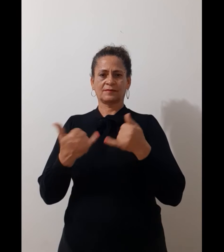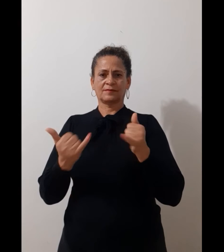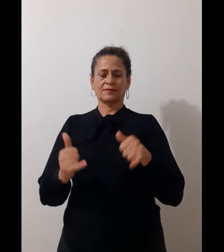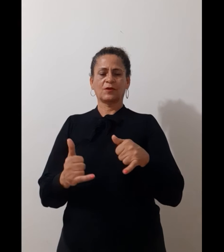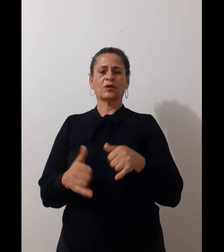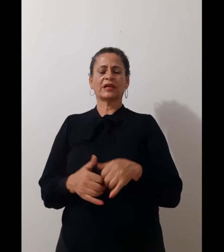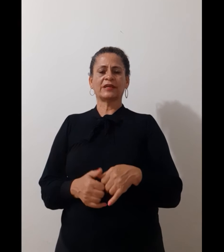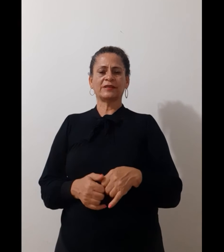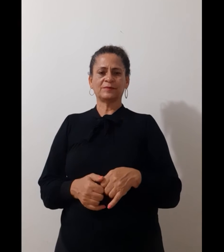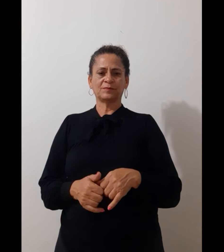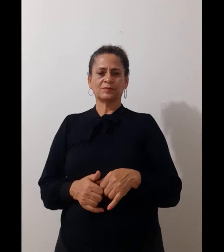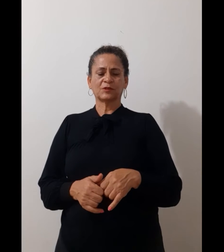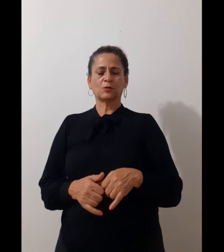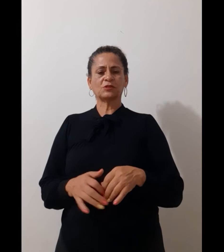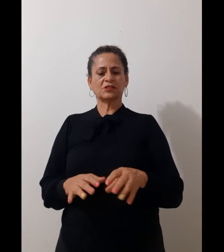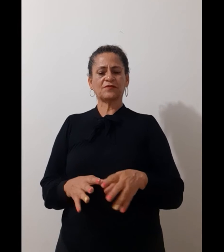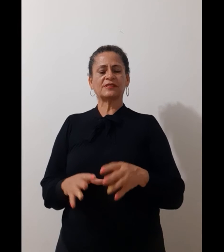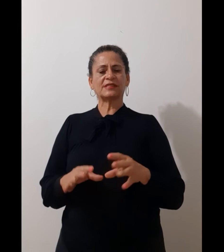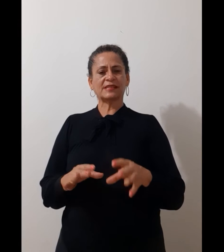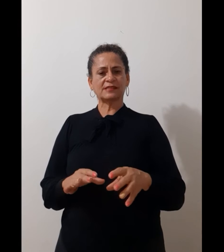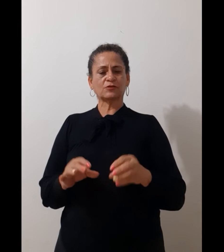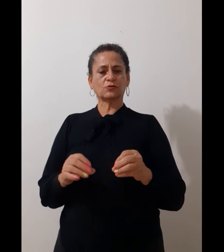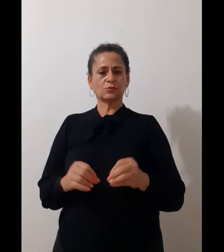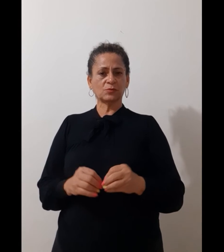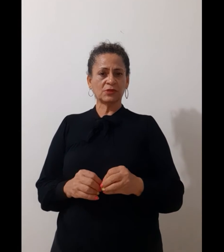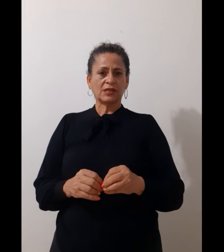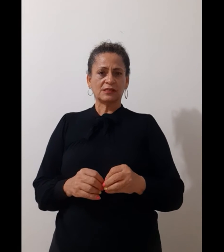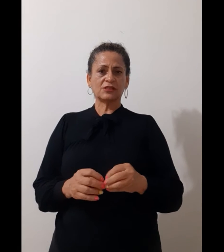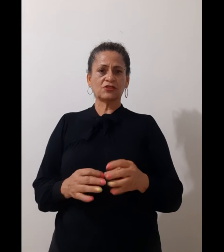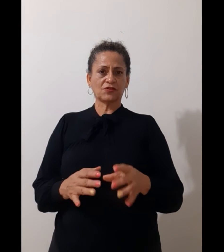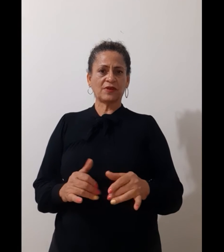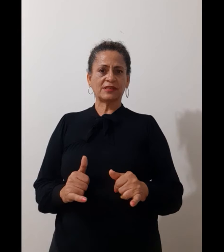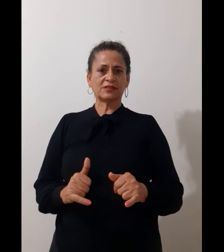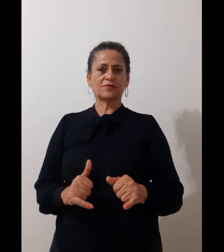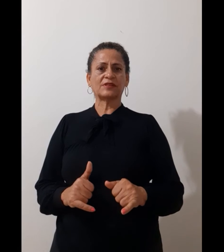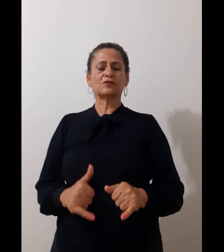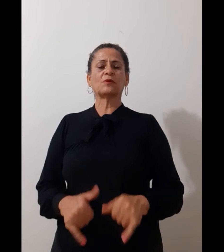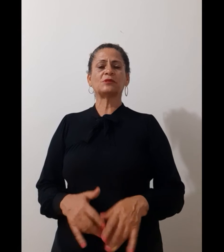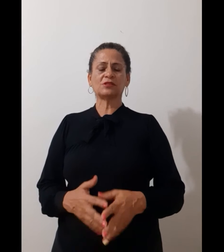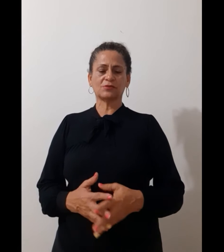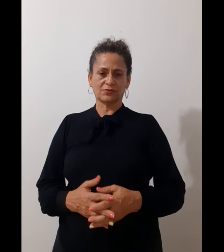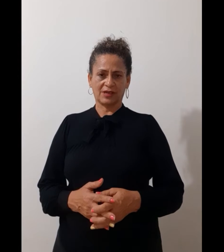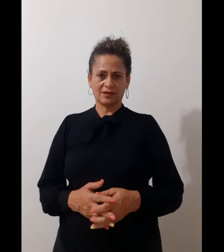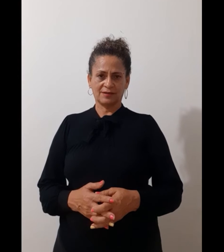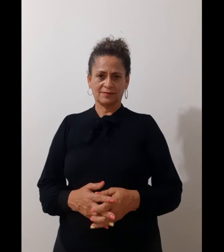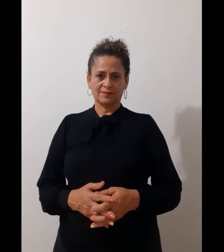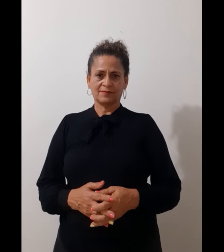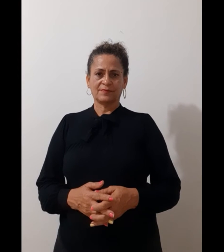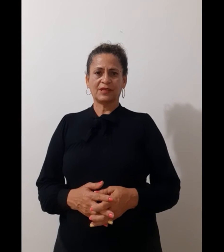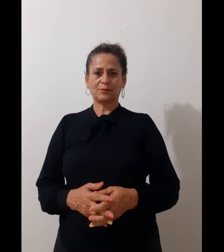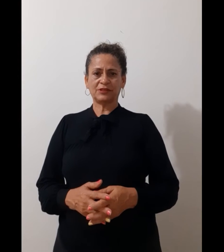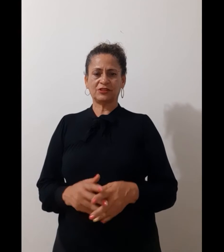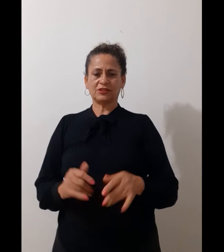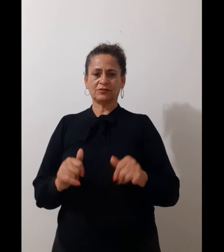Ok? Como se estivesse fazendo uma mistura. Repetindo.